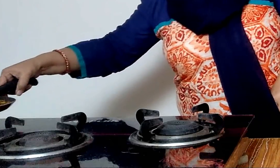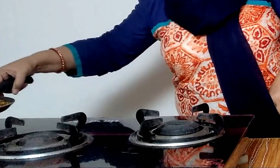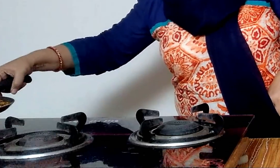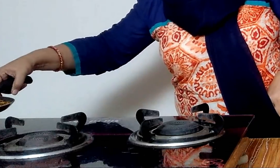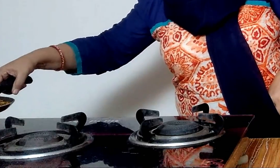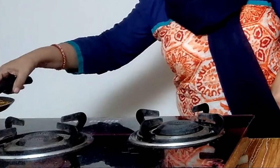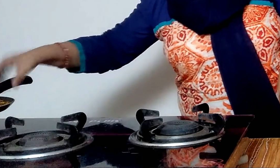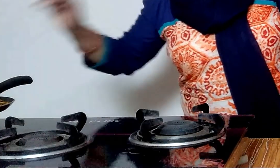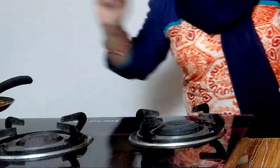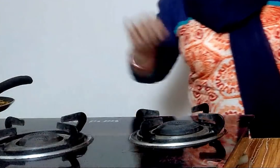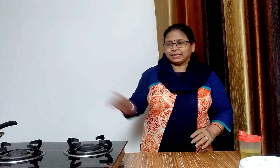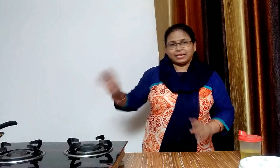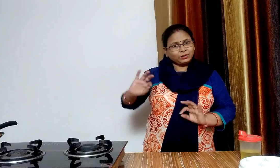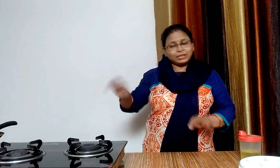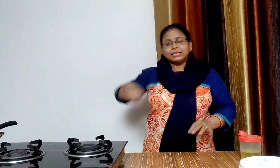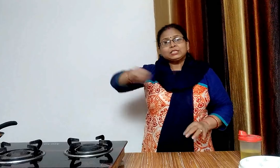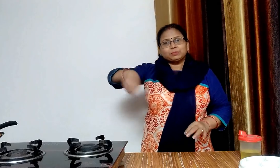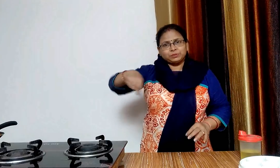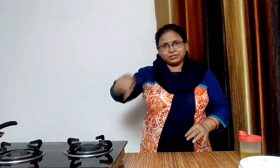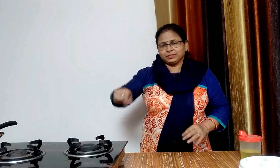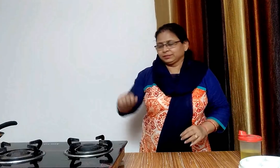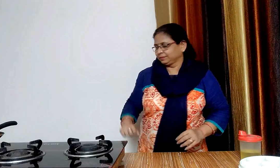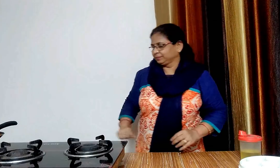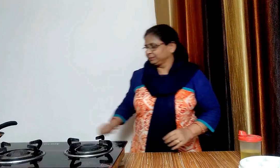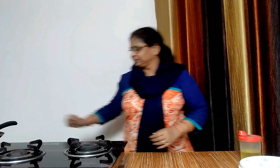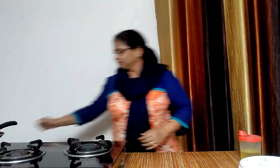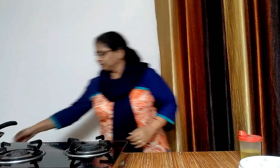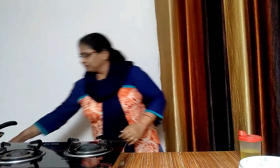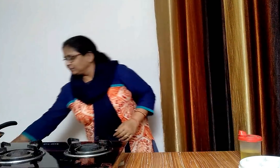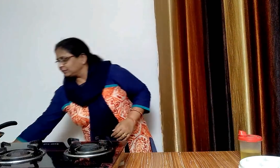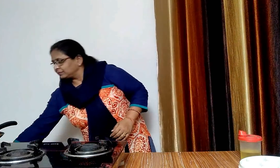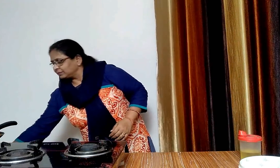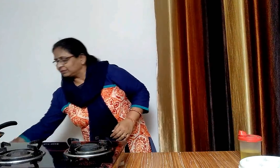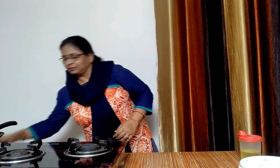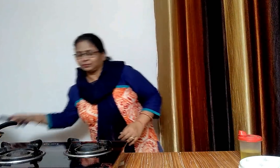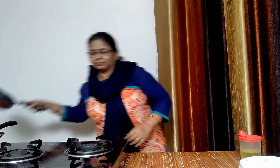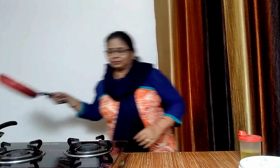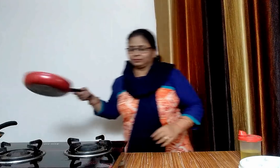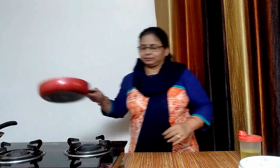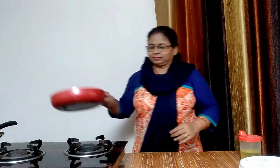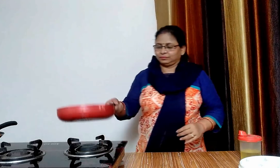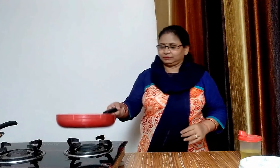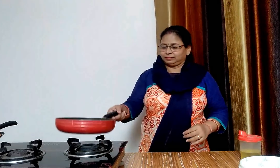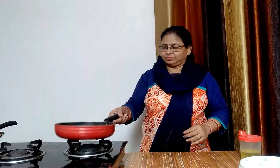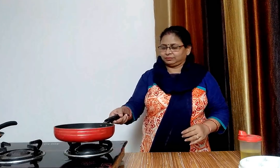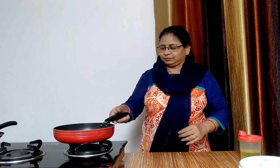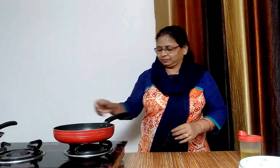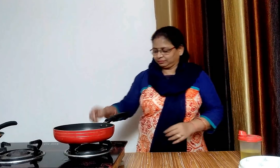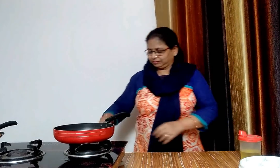पनीर तो फ्राय हो गए हैं अब गेवी बनाना शुरू करते हैं इसके लेक पहन लेंगे